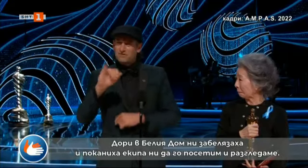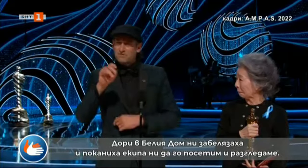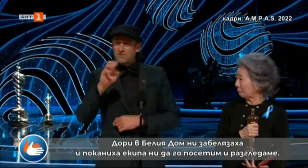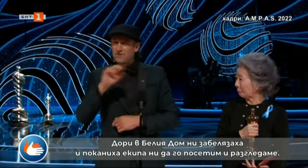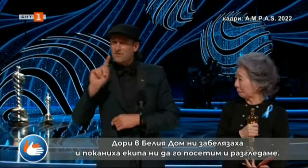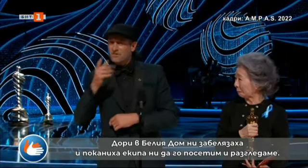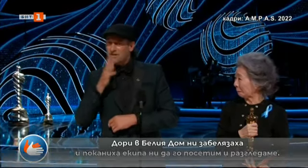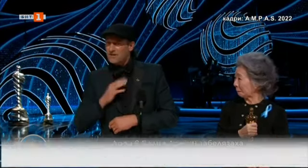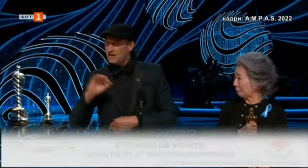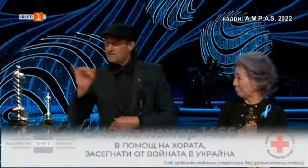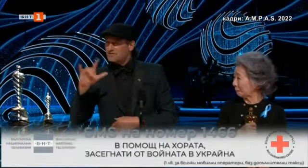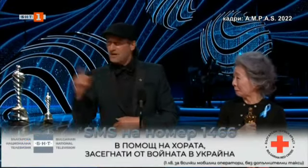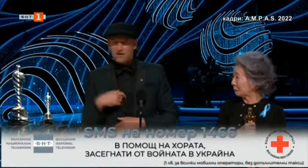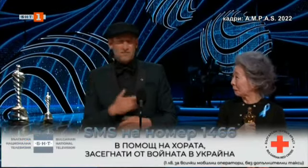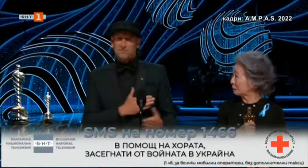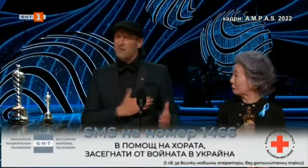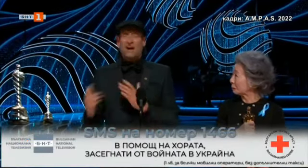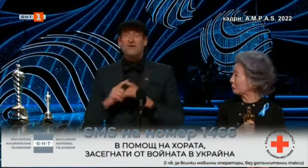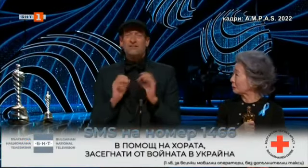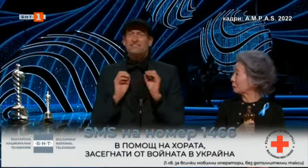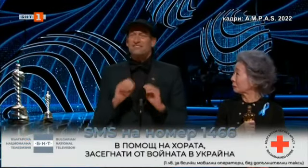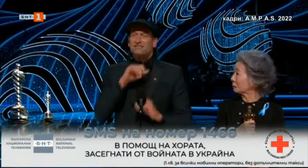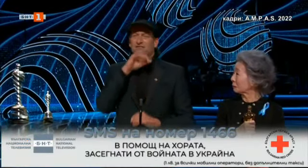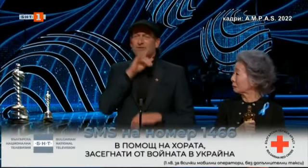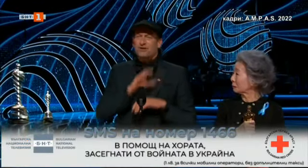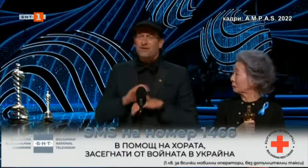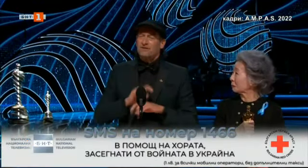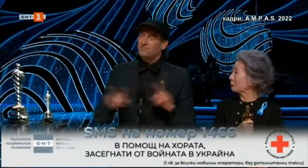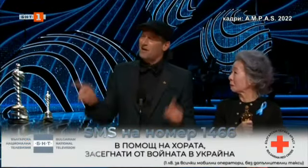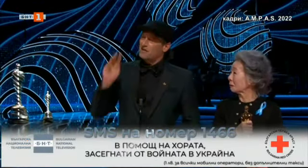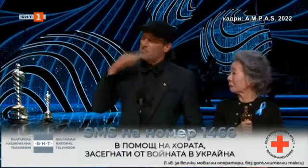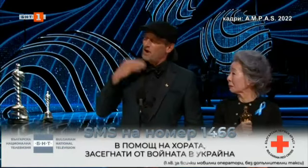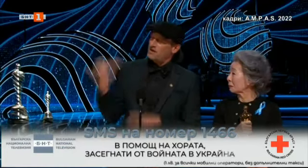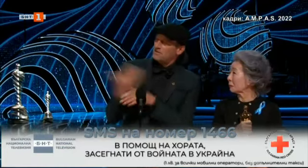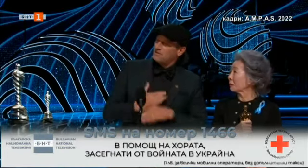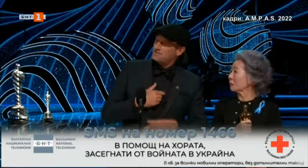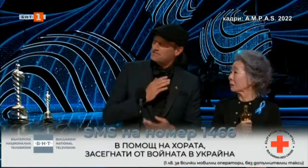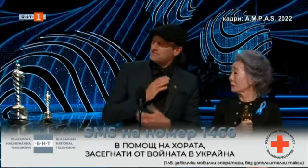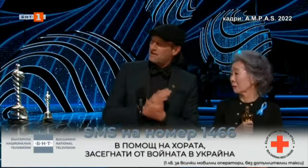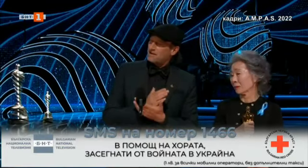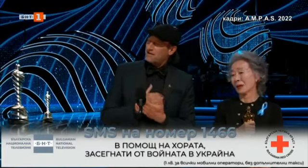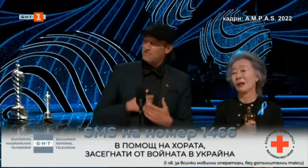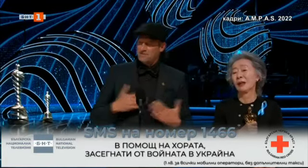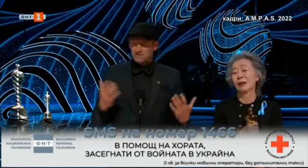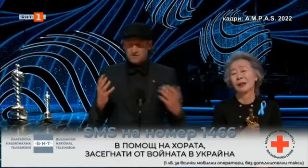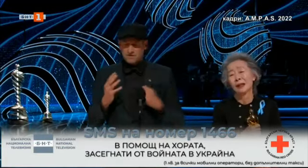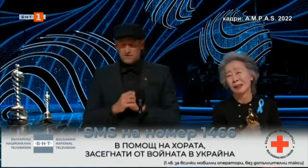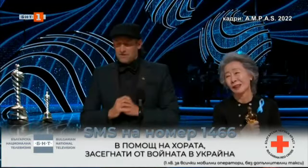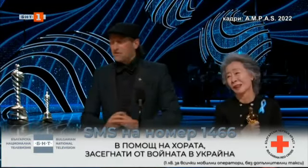посетим и разгледаме. Дори президента Джо и доктор Джил щяха да научат някой друг мръсен жест, но Марли